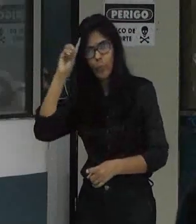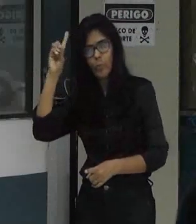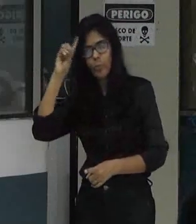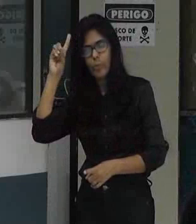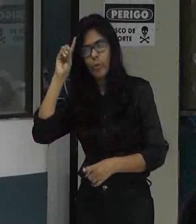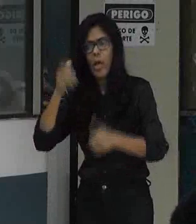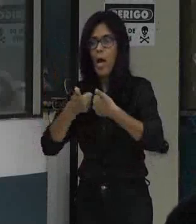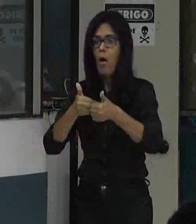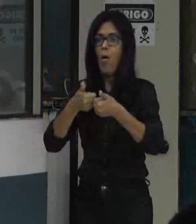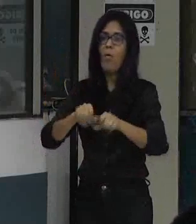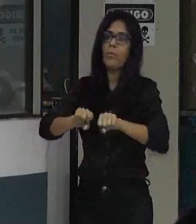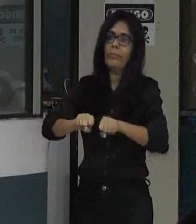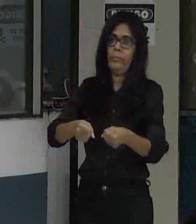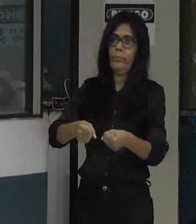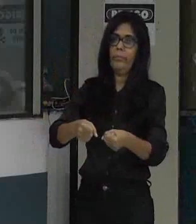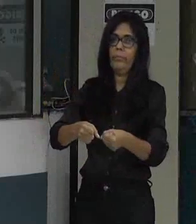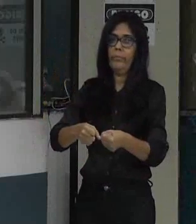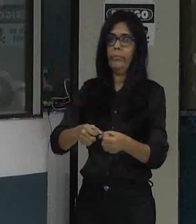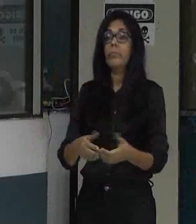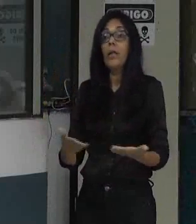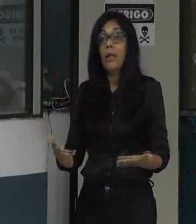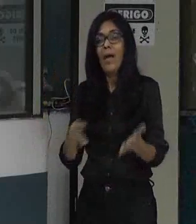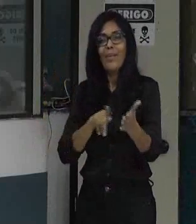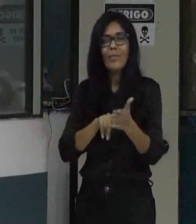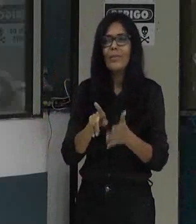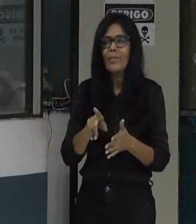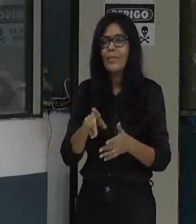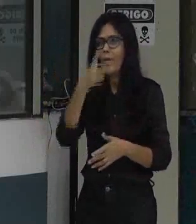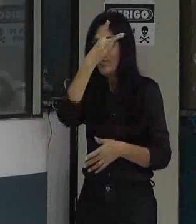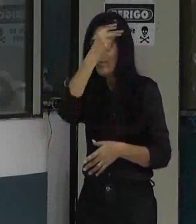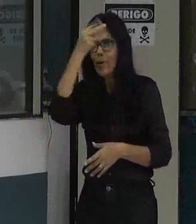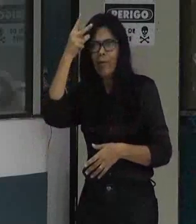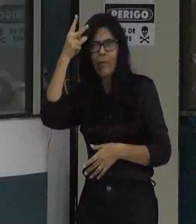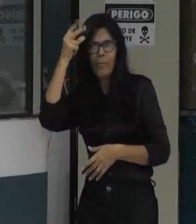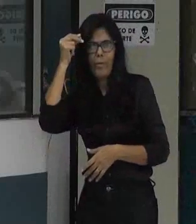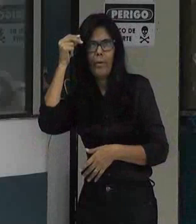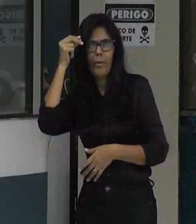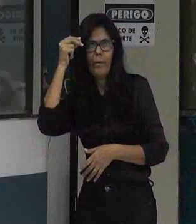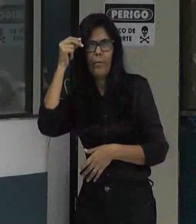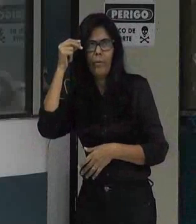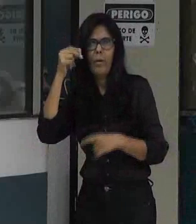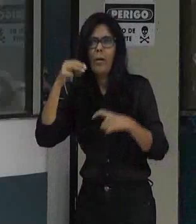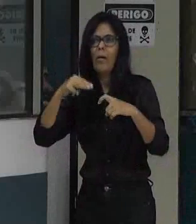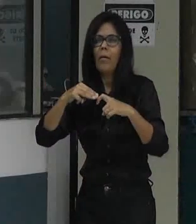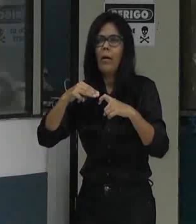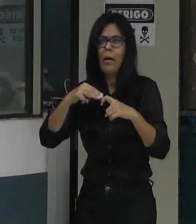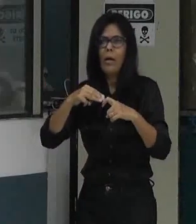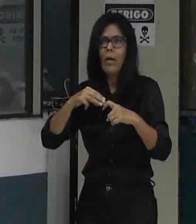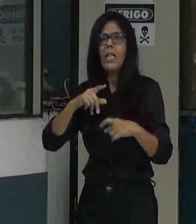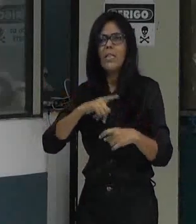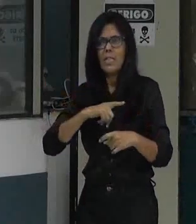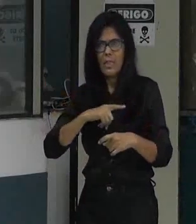algum ônibus quebrado e aí fica aquele pergunta prefeito a frota de reserva existe ou não existe